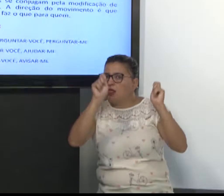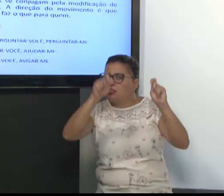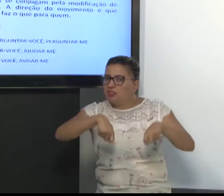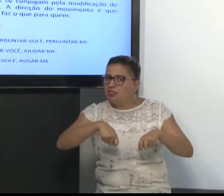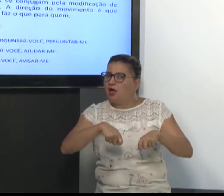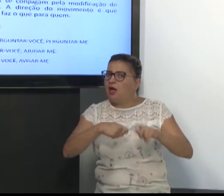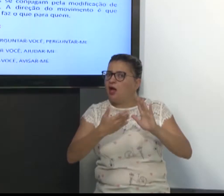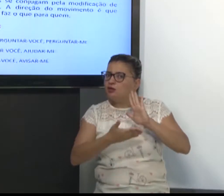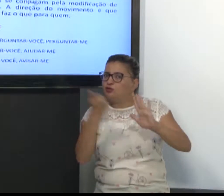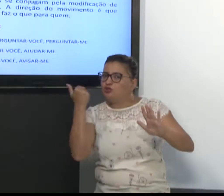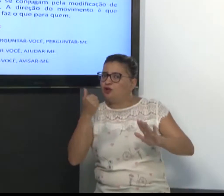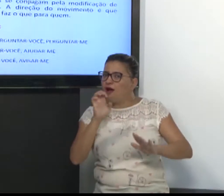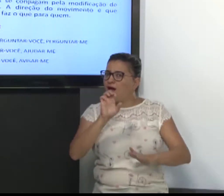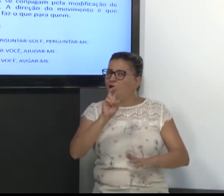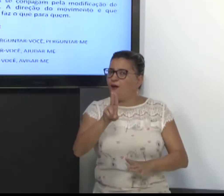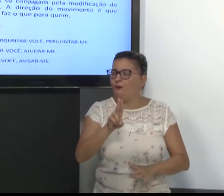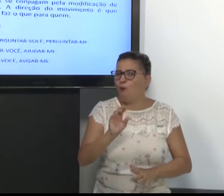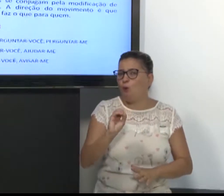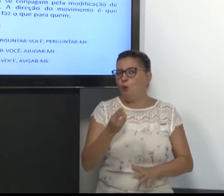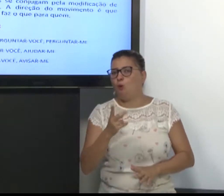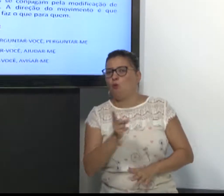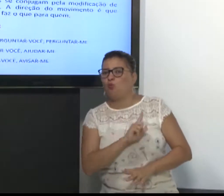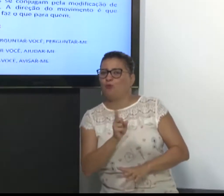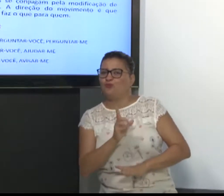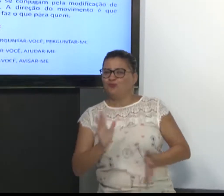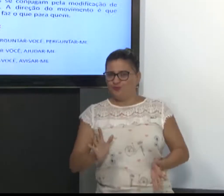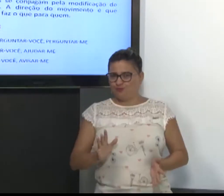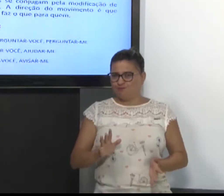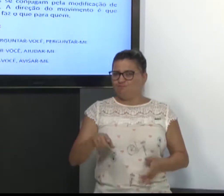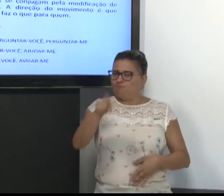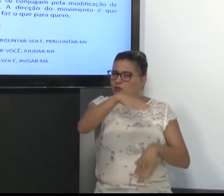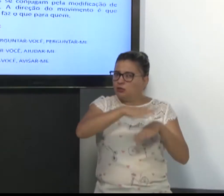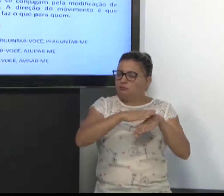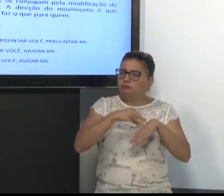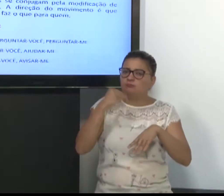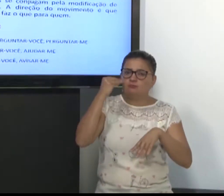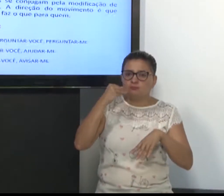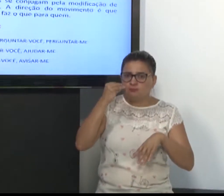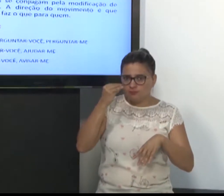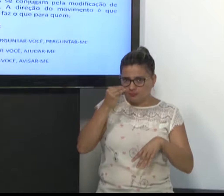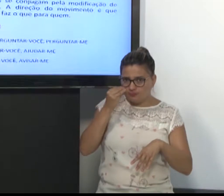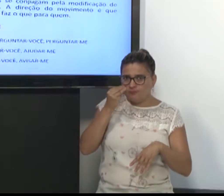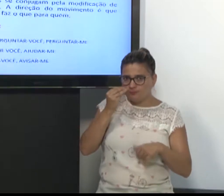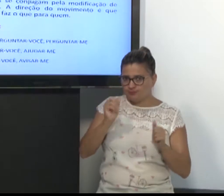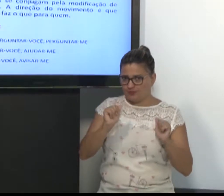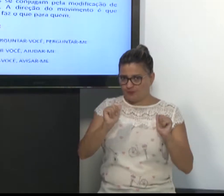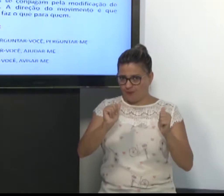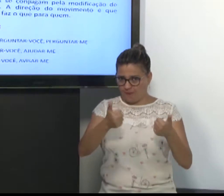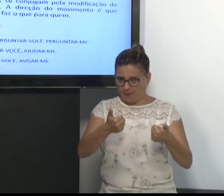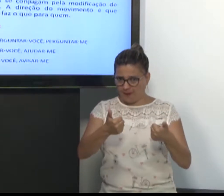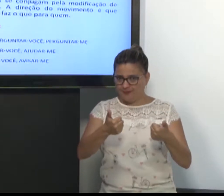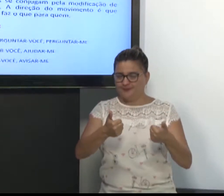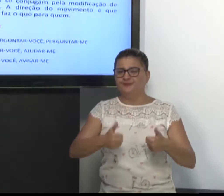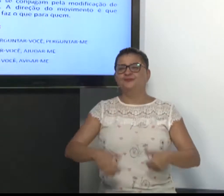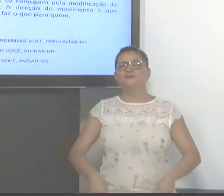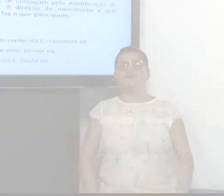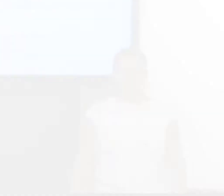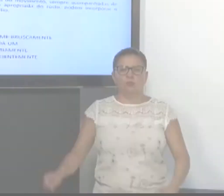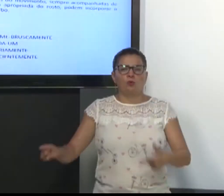A direcionalidade, se tem ou não. Se pode tirar o eu ou não. Então, vai da experiência de vocês.